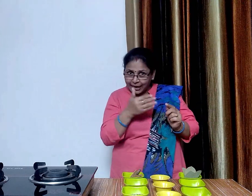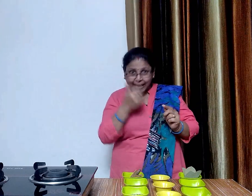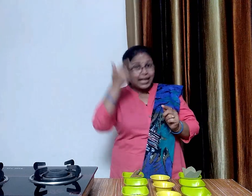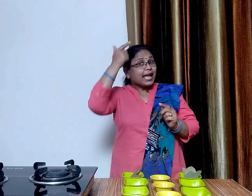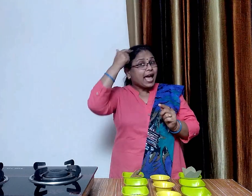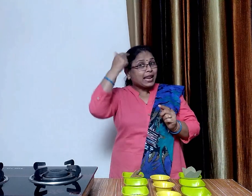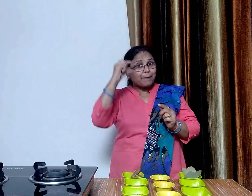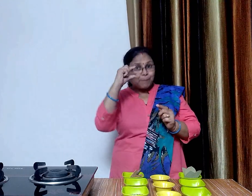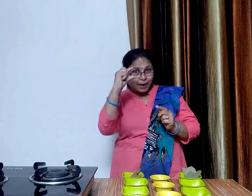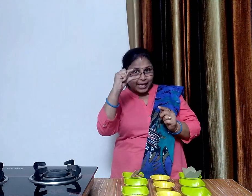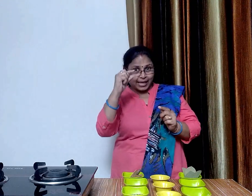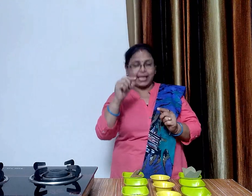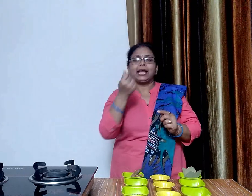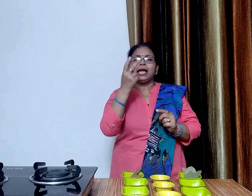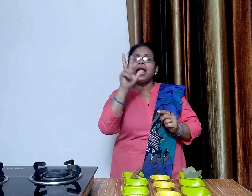साथ से आट बड़ी इलाईची